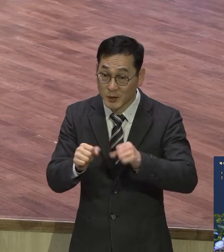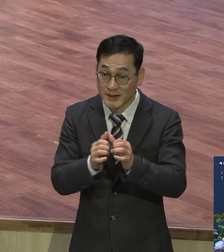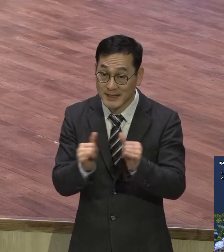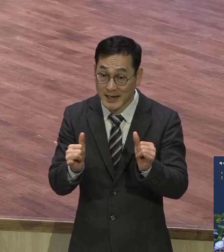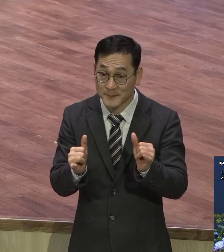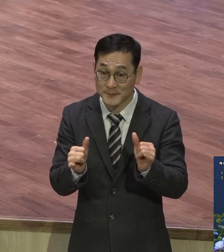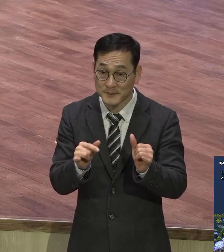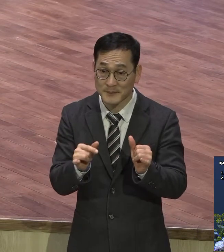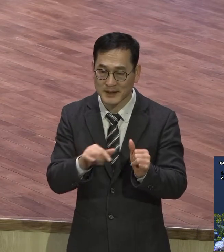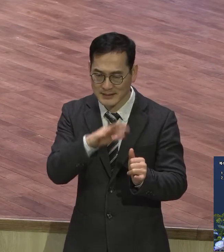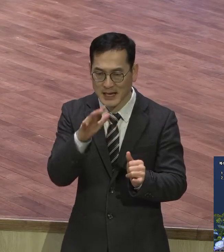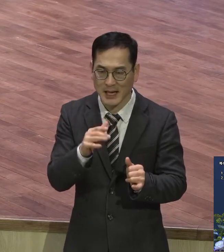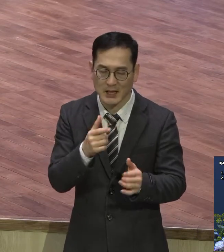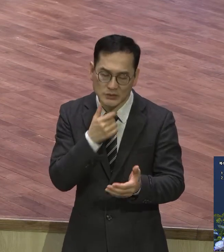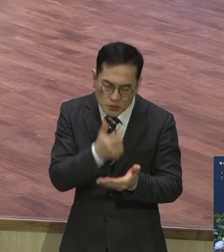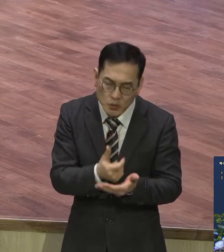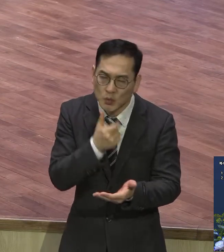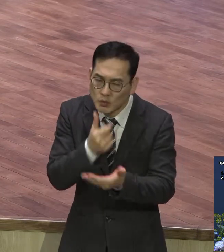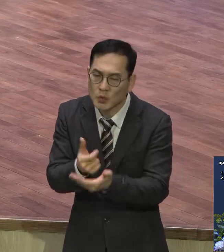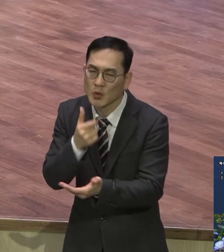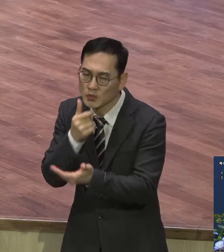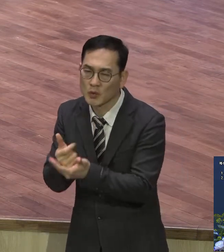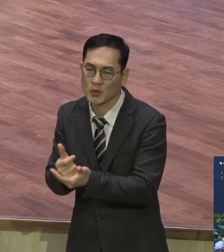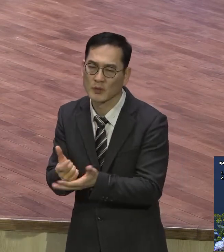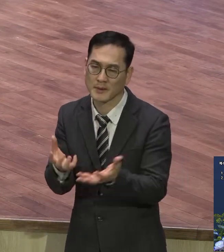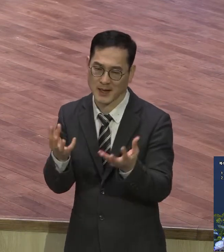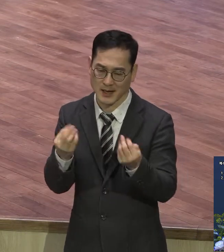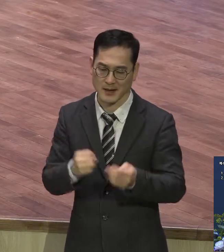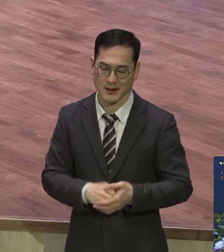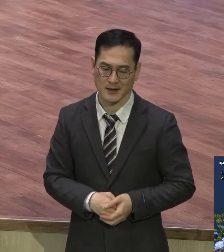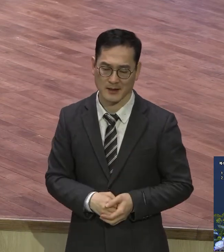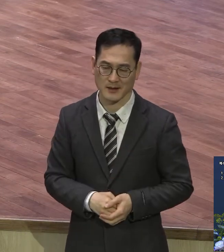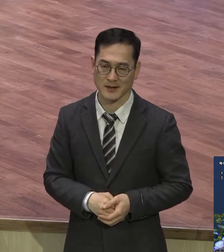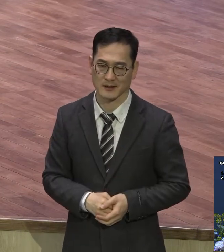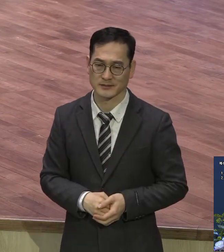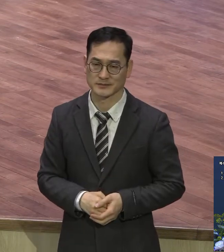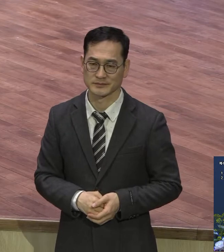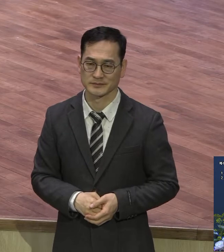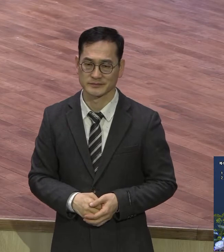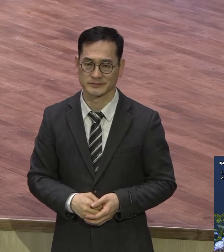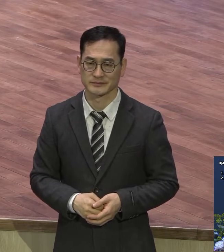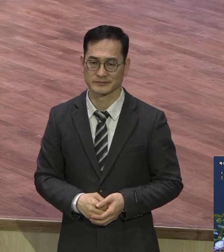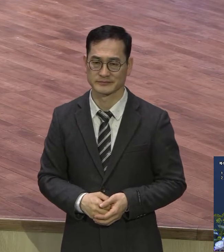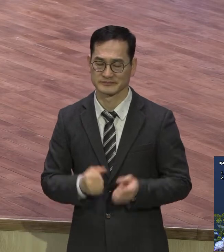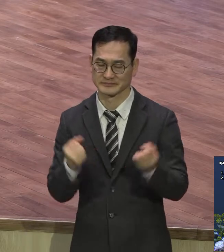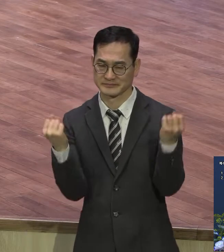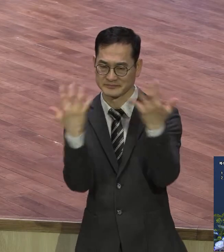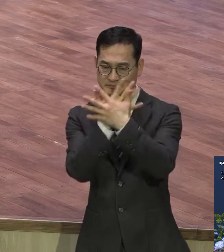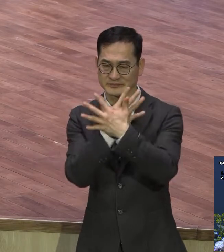살려고 탁 남다른 옷을 입고 공항 같은 데 가면